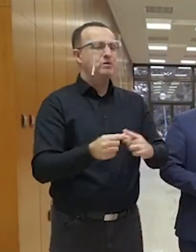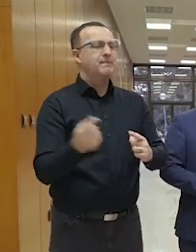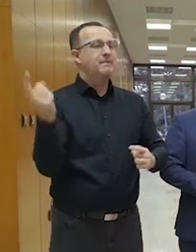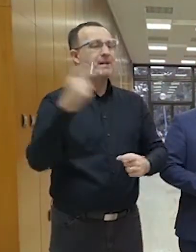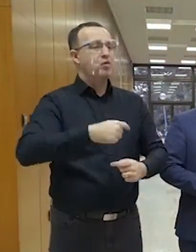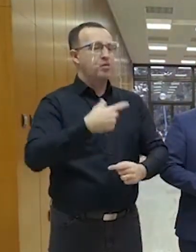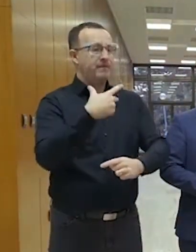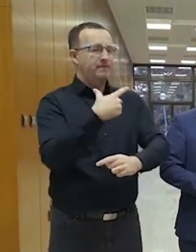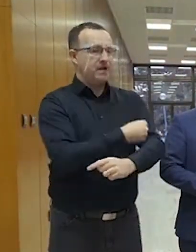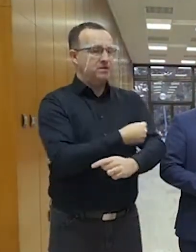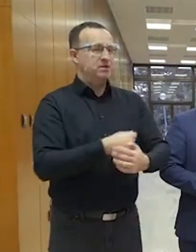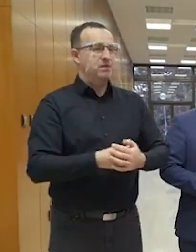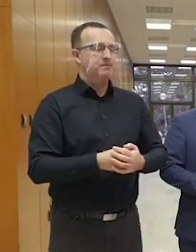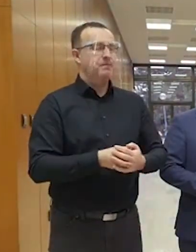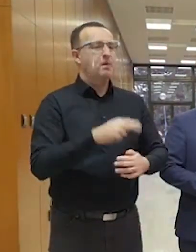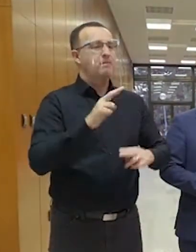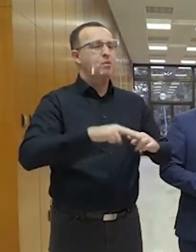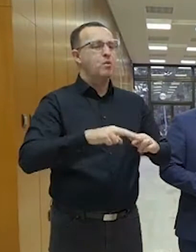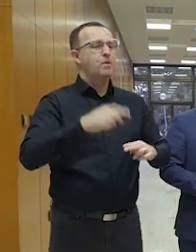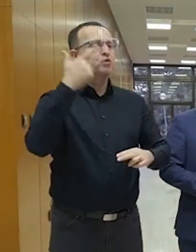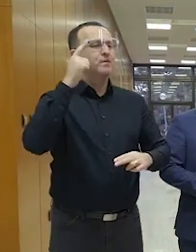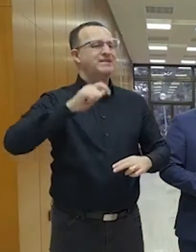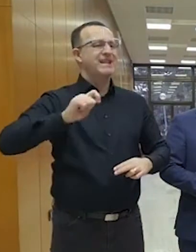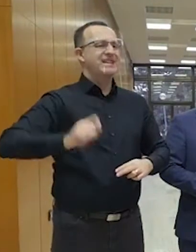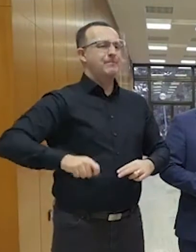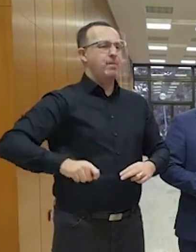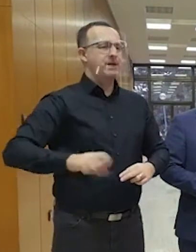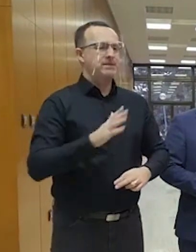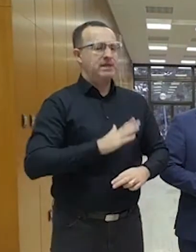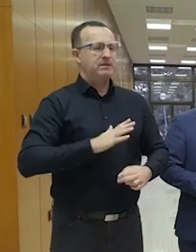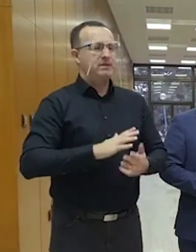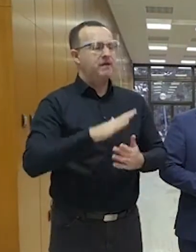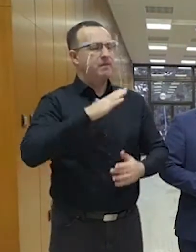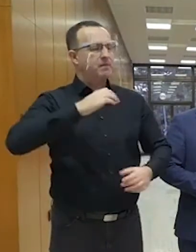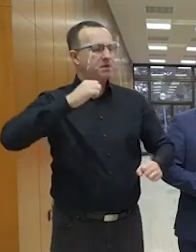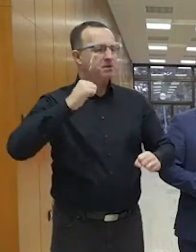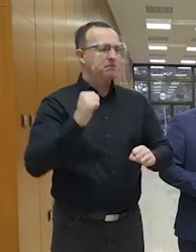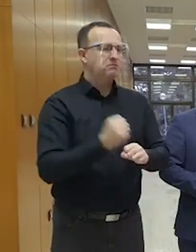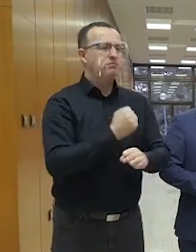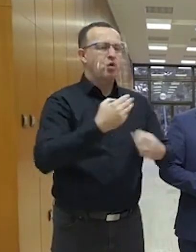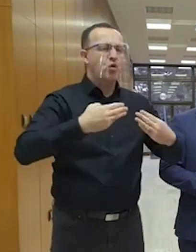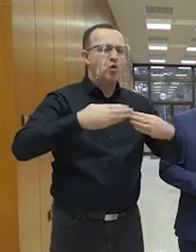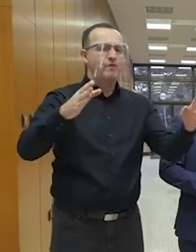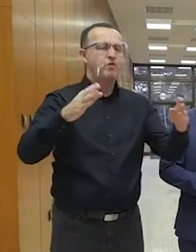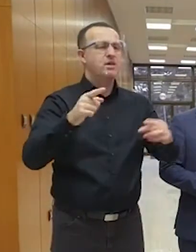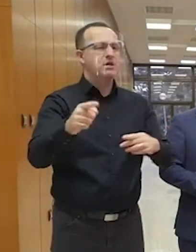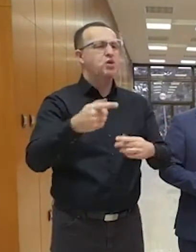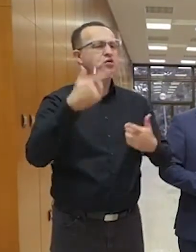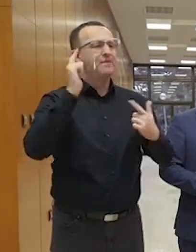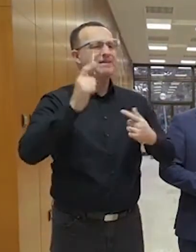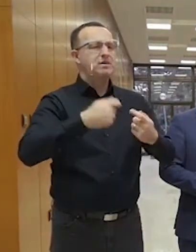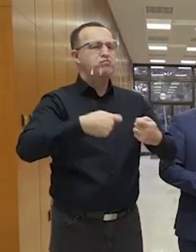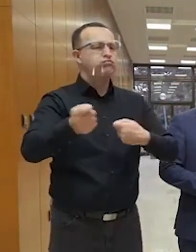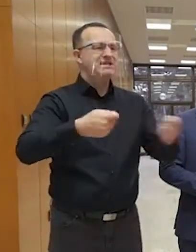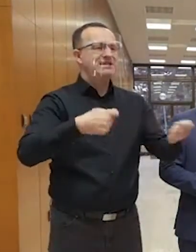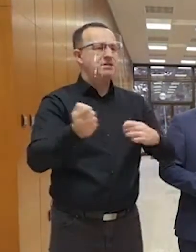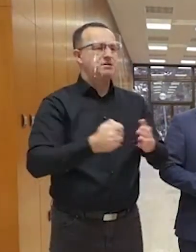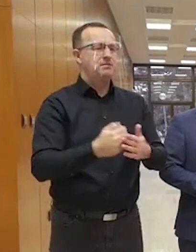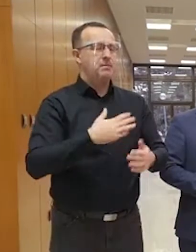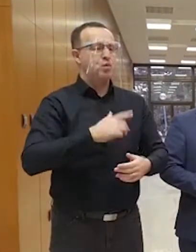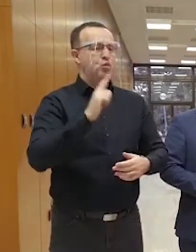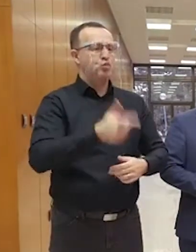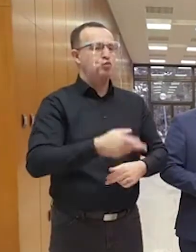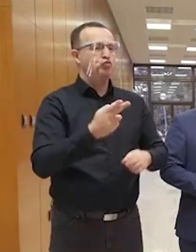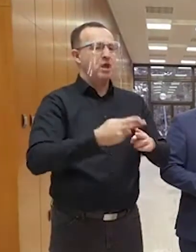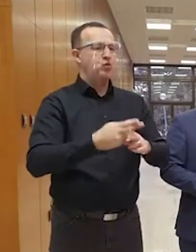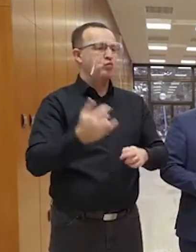vakcíny. Potom chce slovenská diplomácia veľmi razantne otvárať dvere pre slovenský biznis. Mám tu takisto druhú štátnu